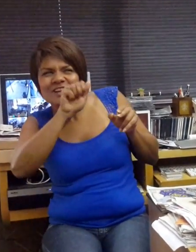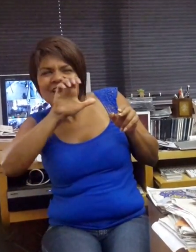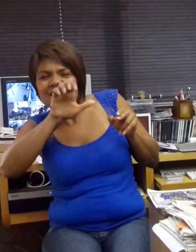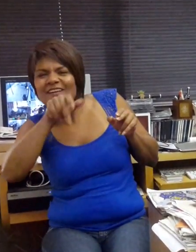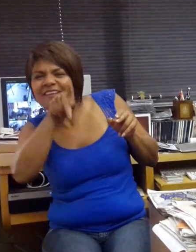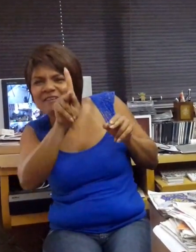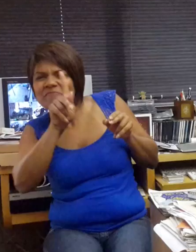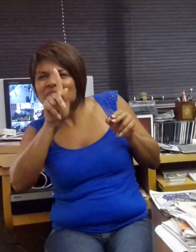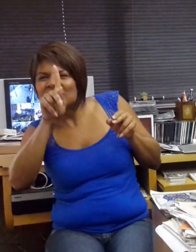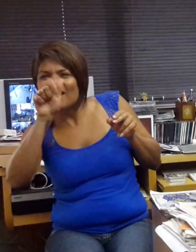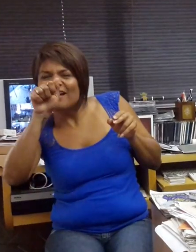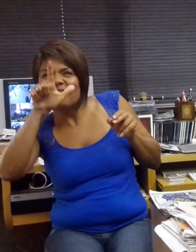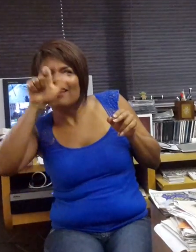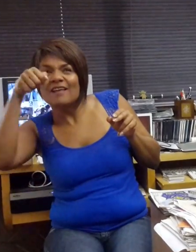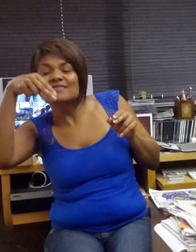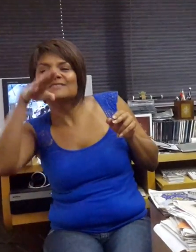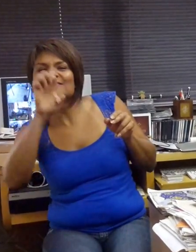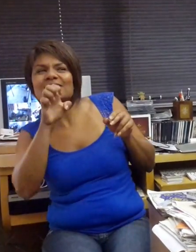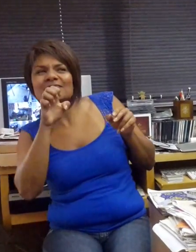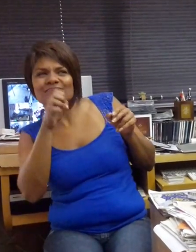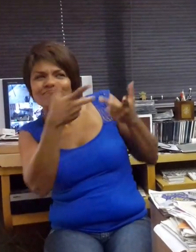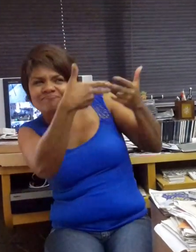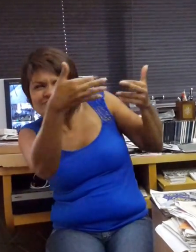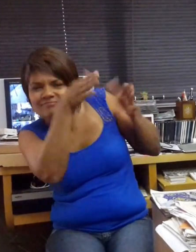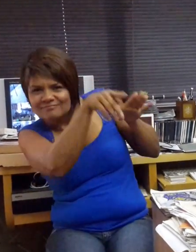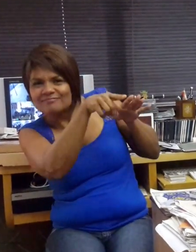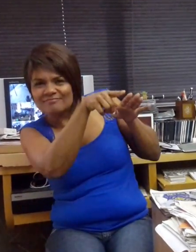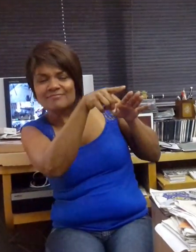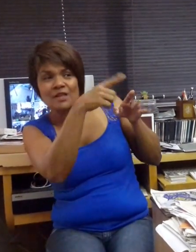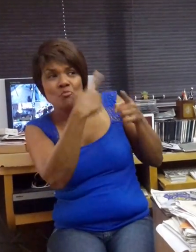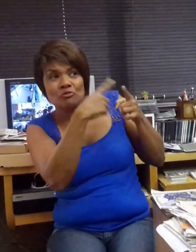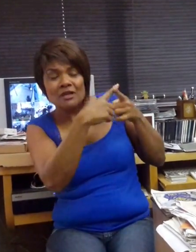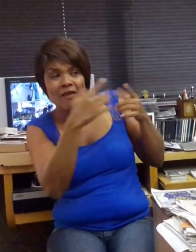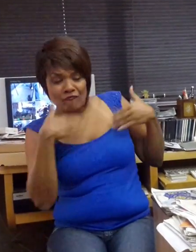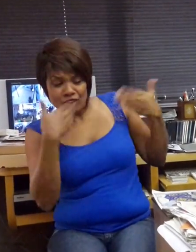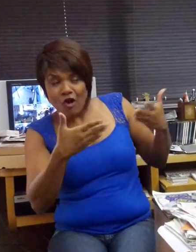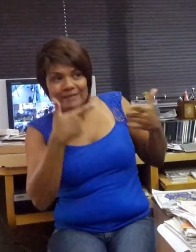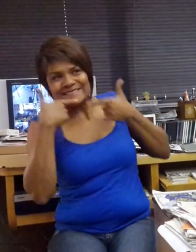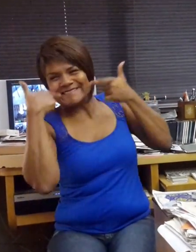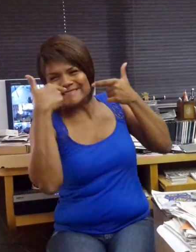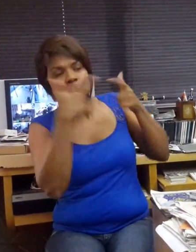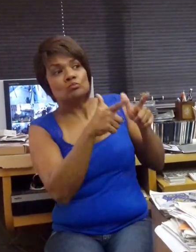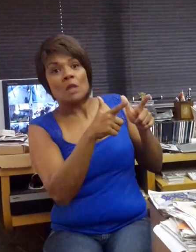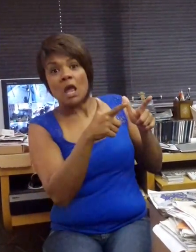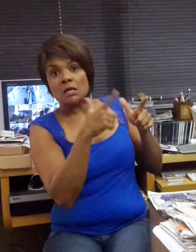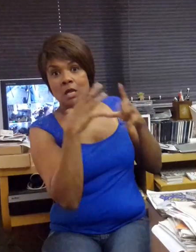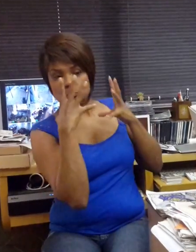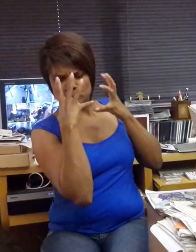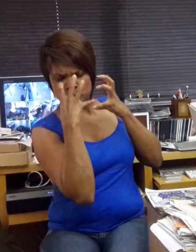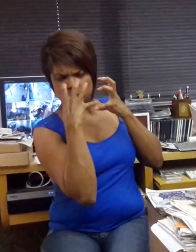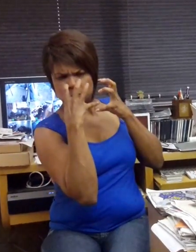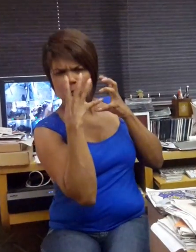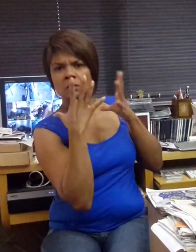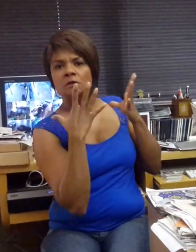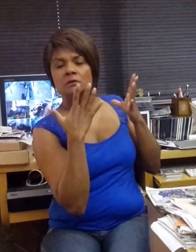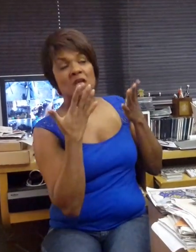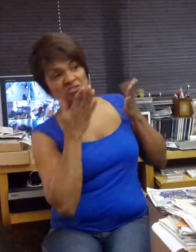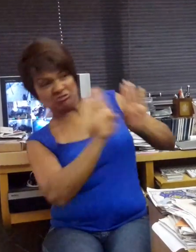da simpatia natural. Por que será que me ergui, uau paladino, em